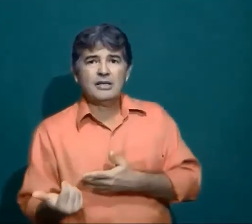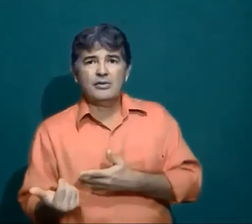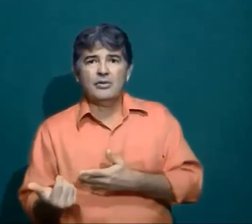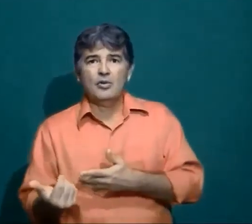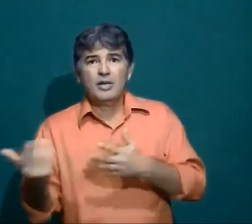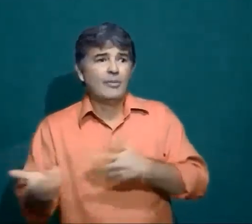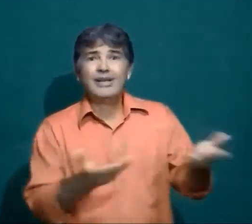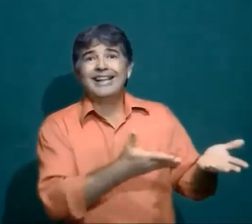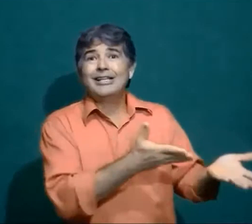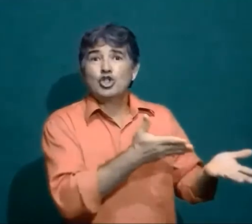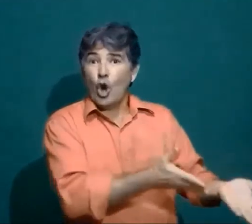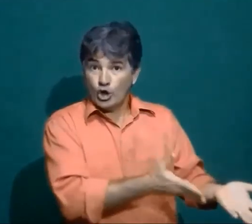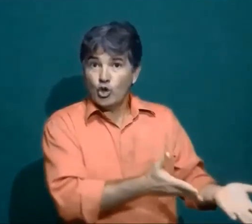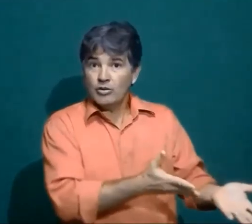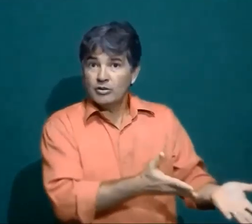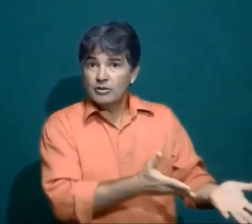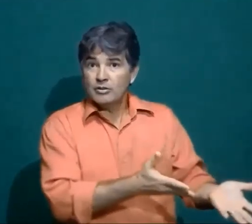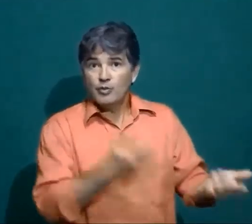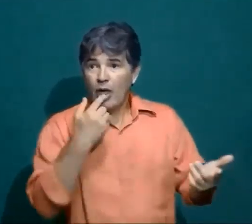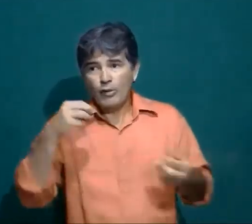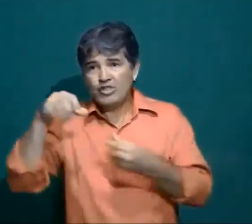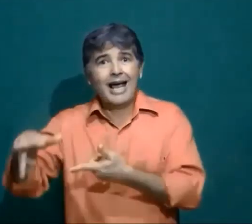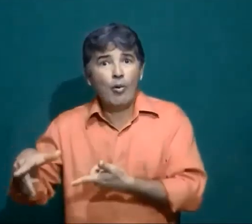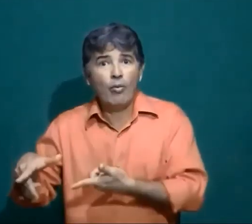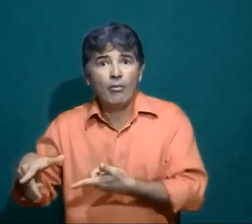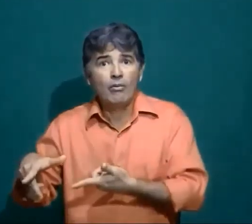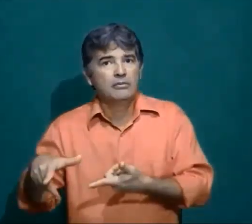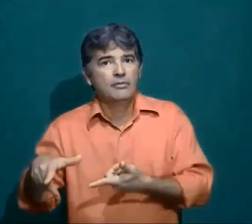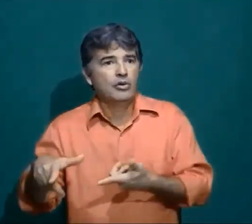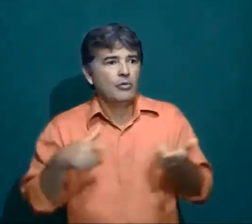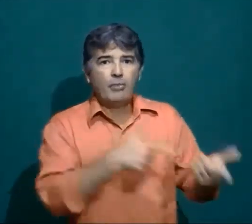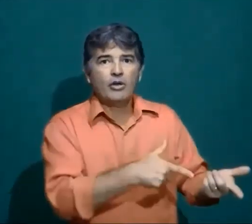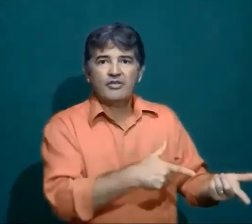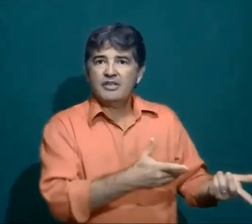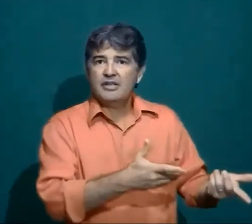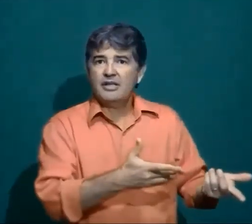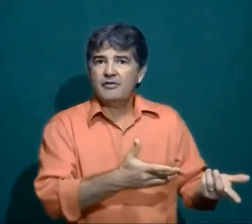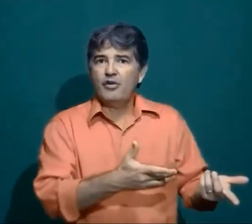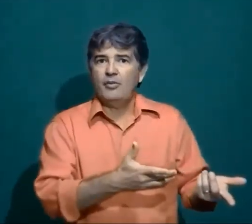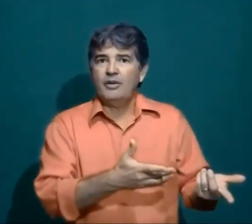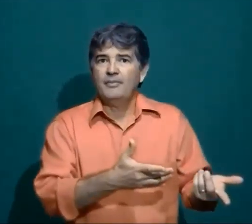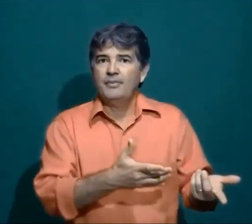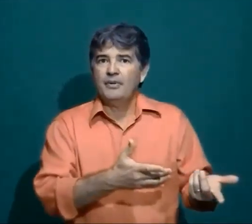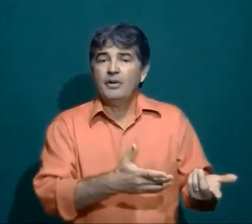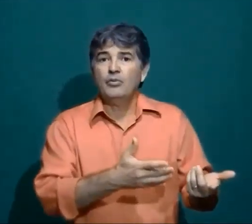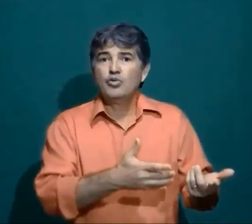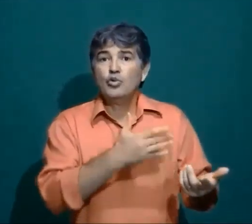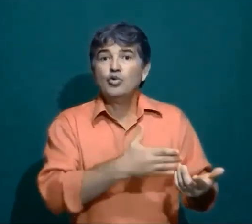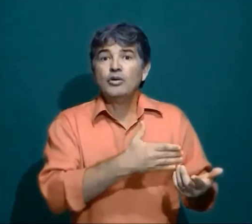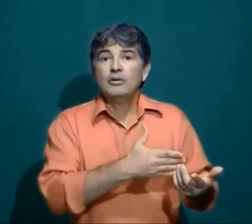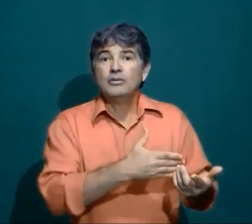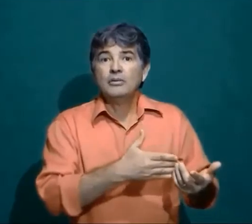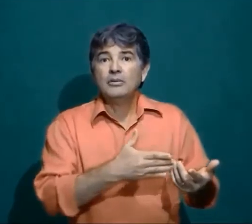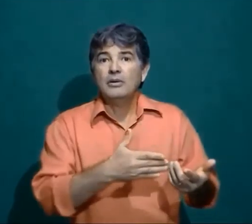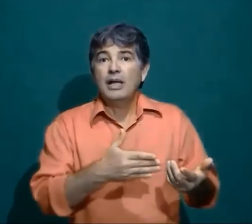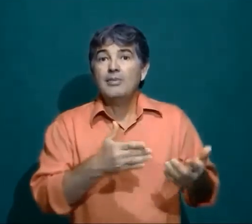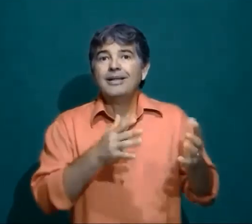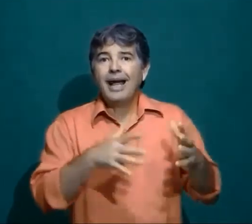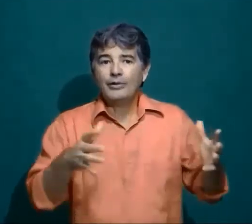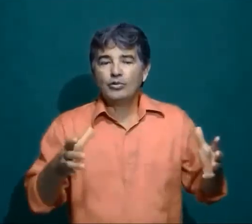sendo Porque carbonato e sódio Não é sal Você não pode fazer dessa forma Então o surdo É limitado